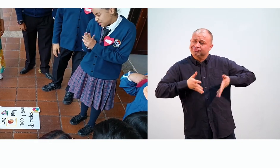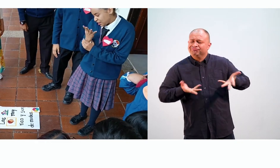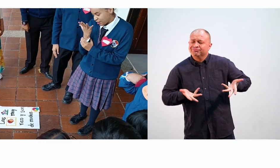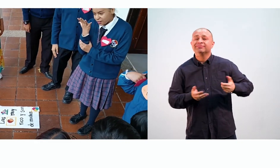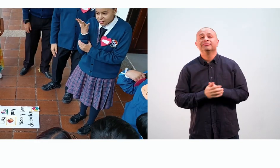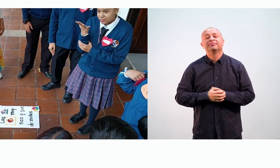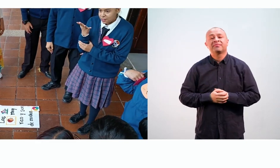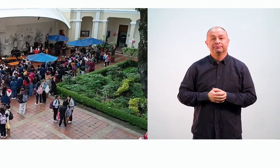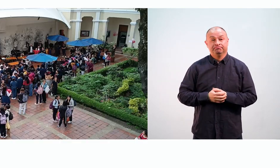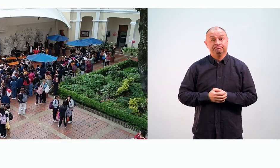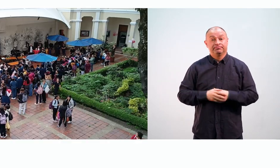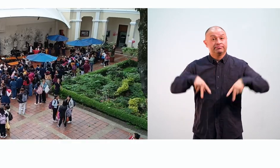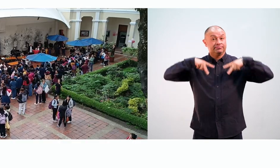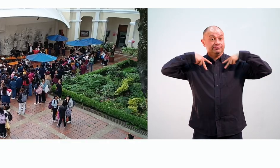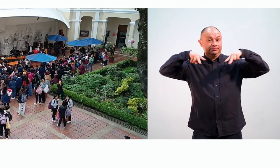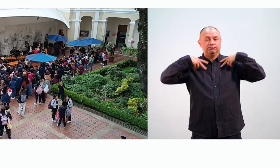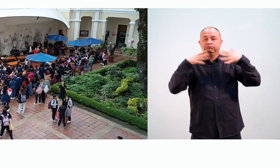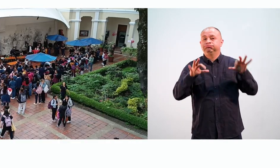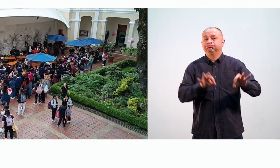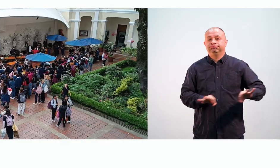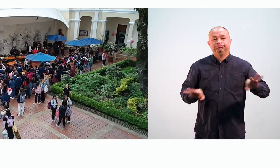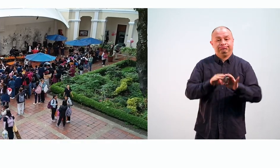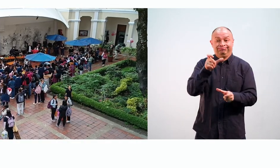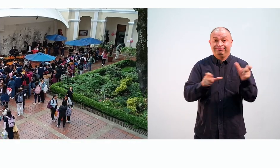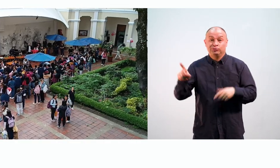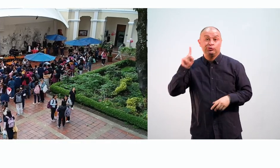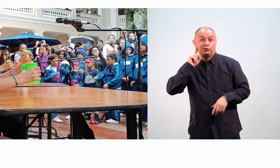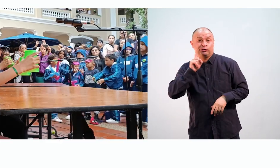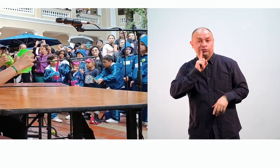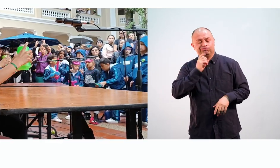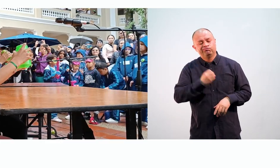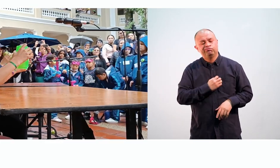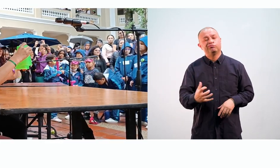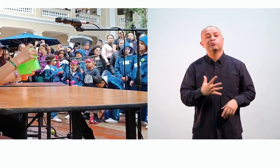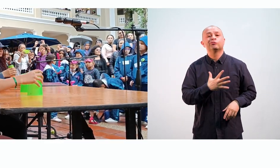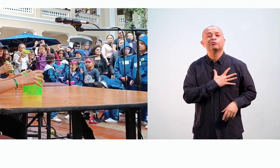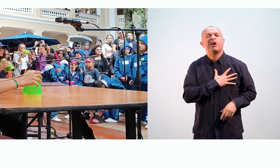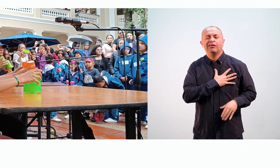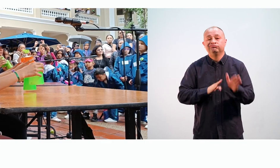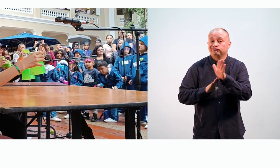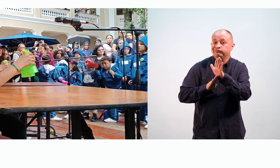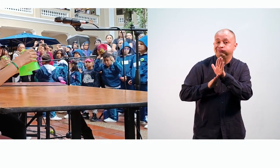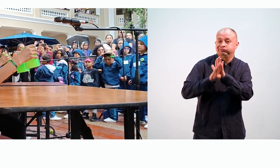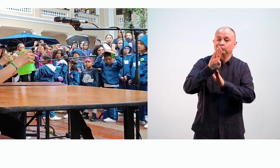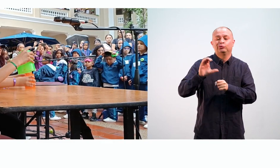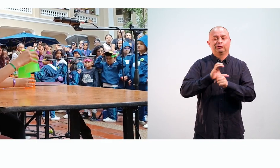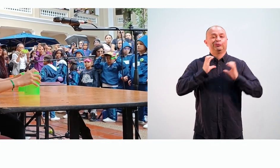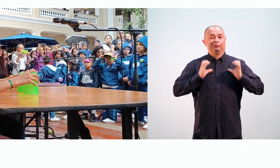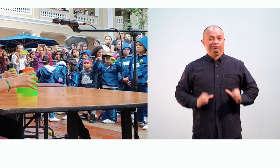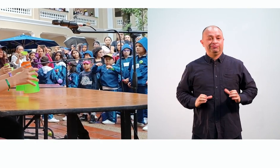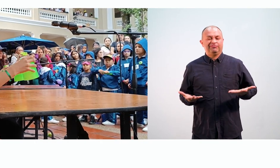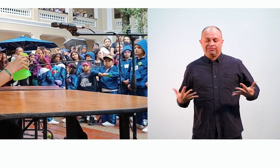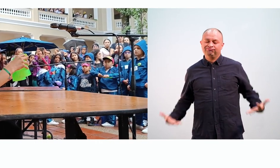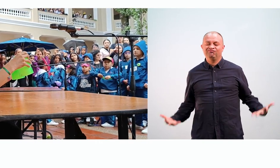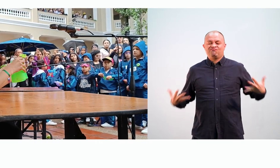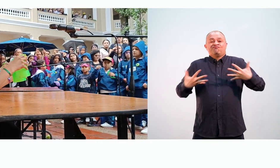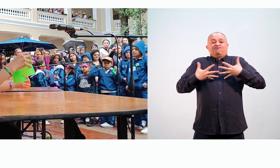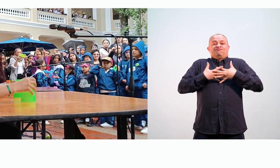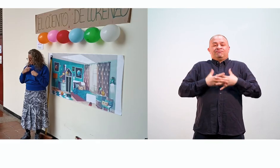otro idioma. Para LEP era muy importante que las personas sordas tuvieran la posibilidad de desarrollarse como ciudadanos